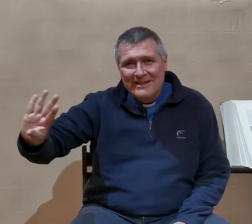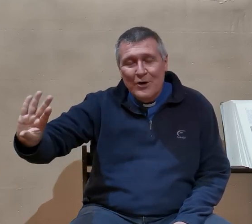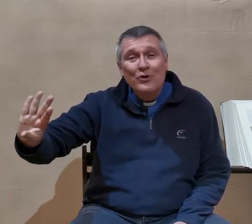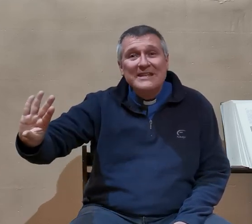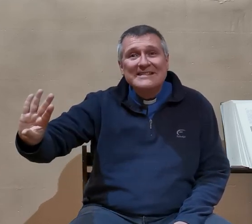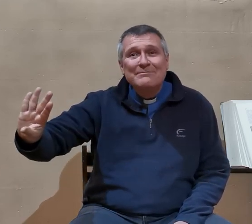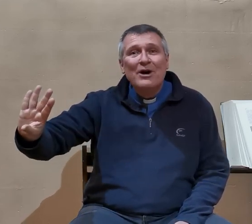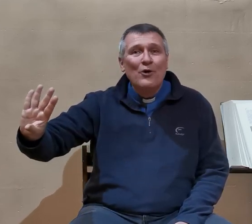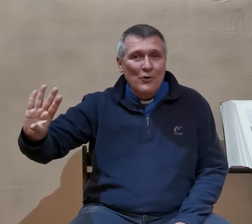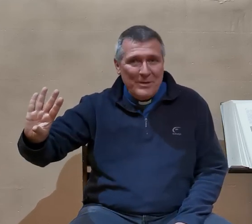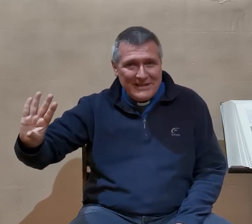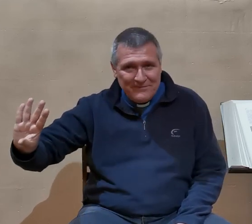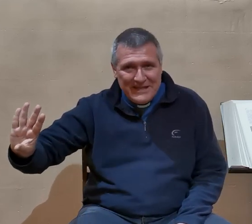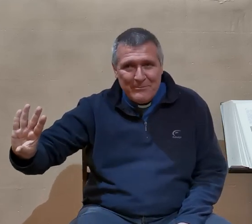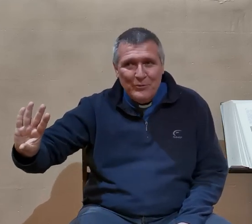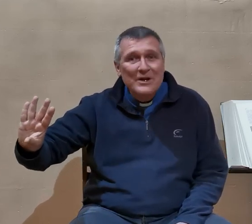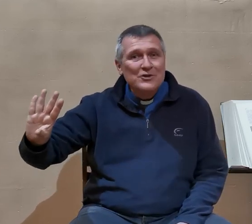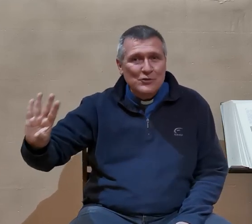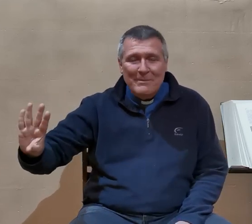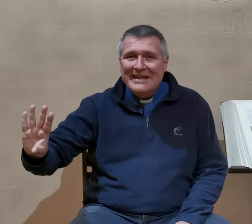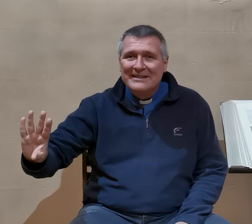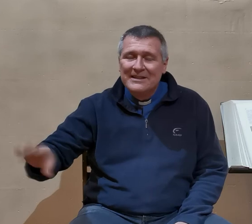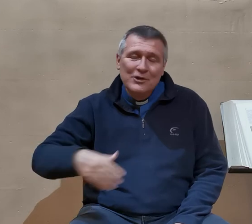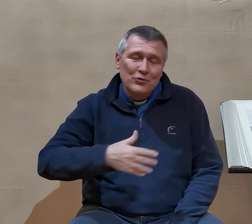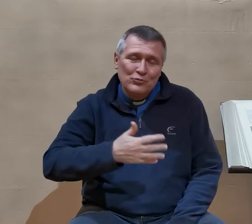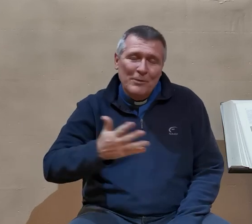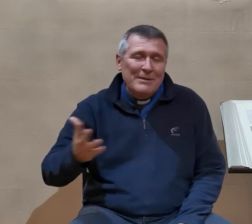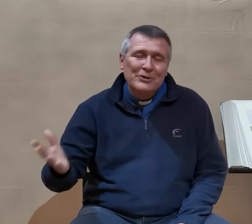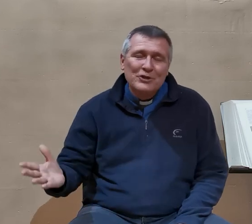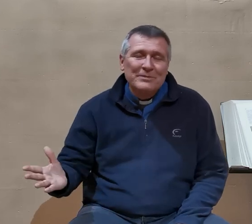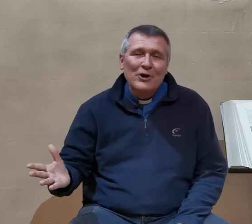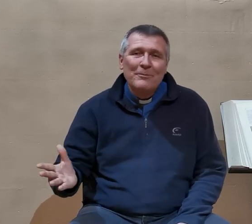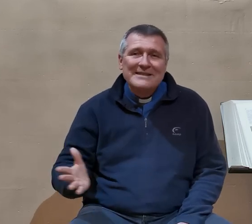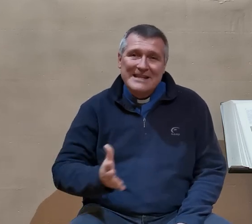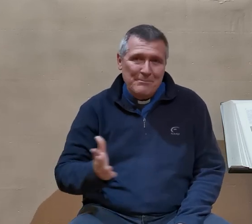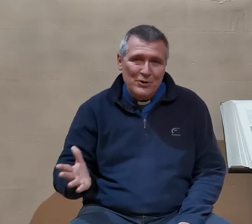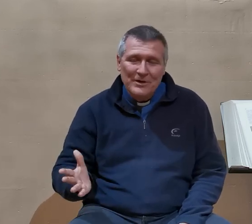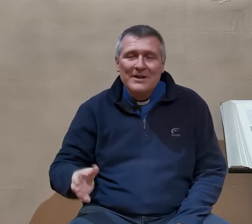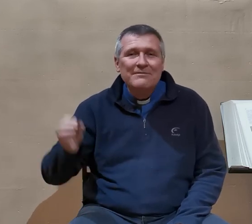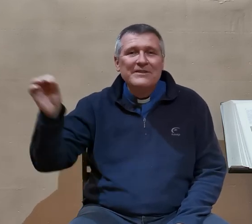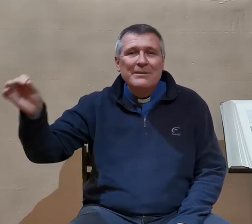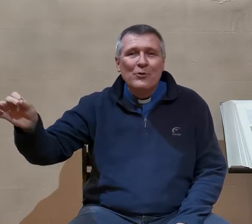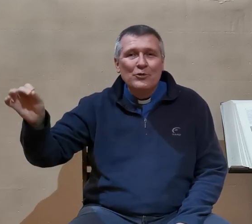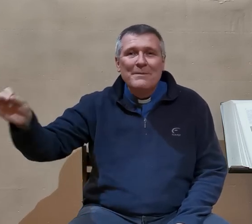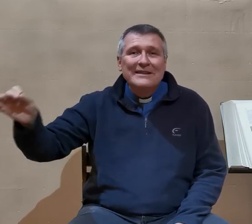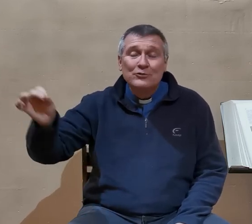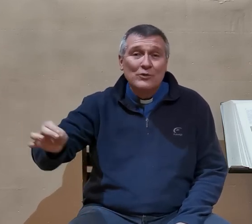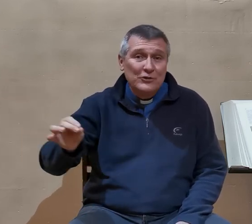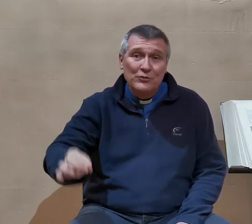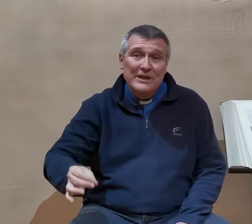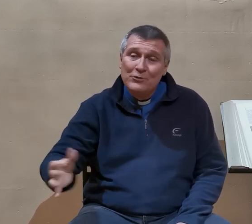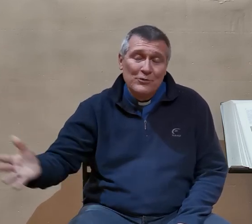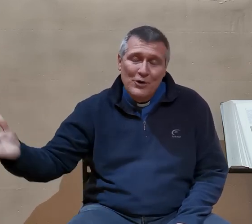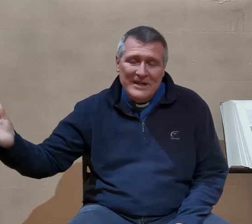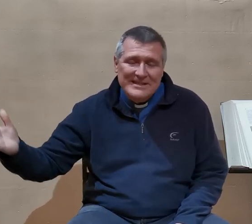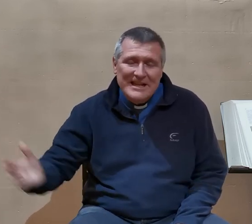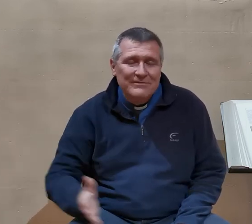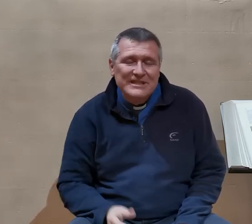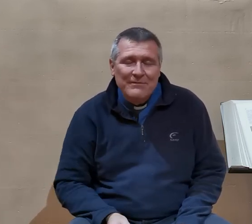Onésime auprès de Philemon, son maître. Normalement, dans l'Empire romain, c'est la mort. Philemon, le maître, doit tuer l'esclave qui